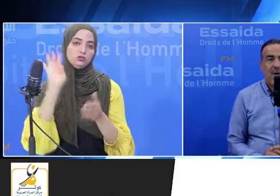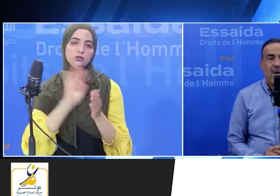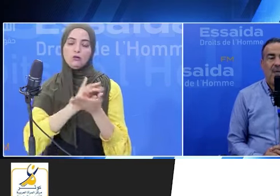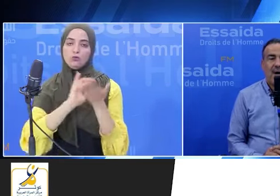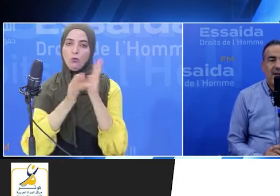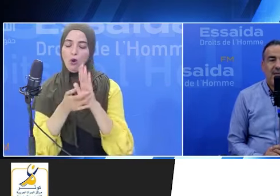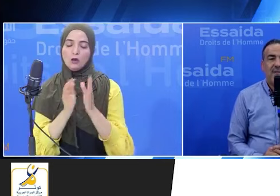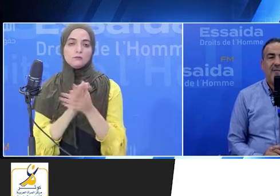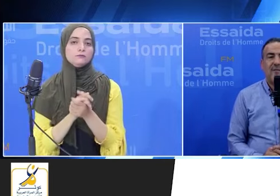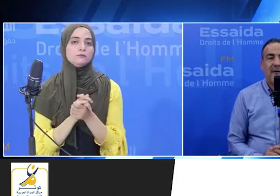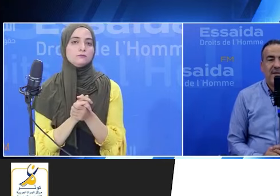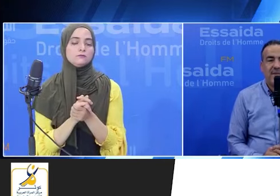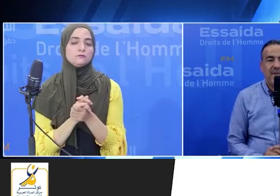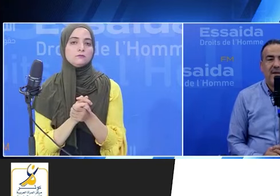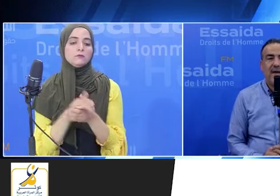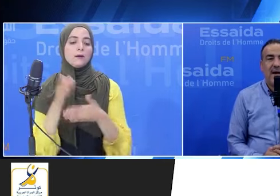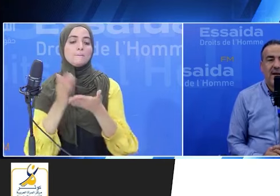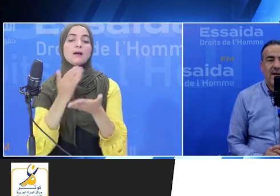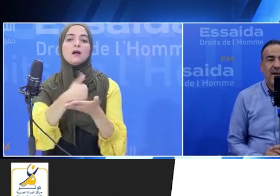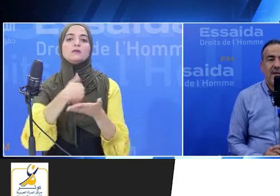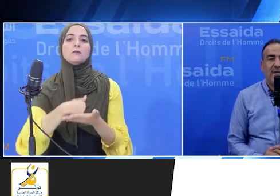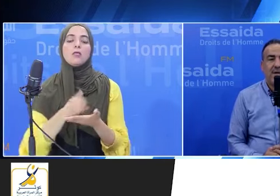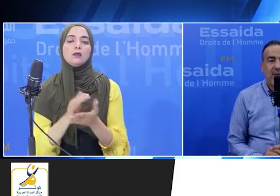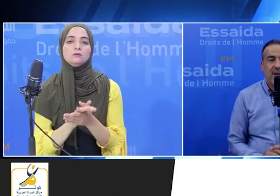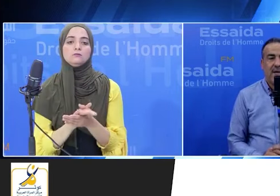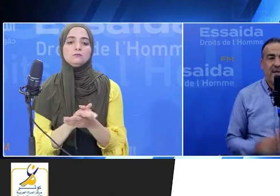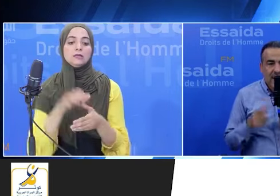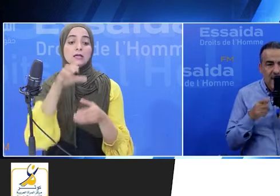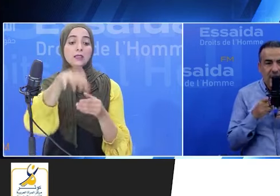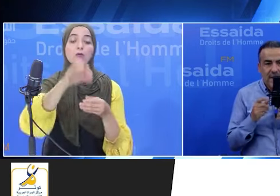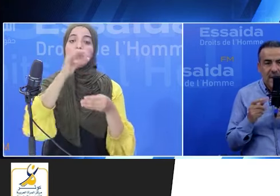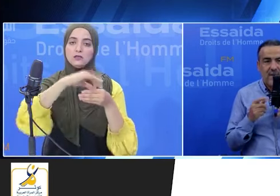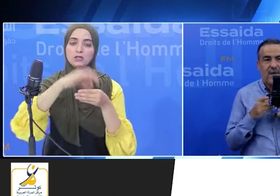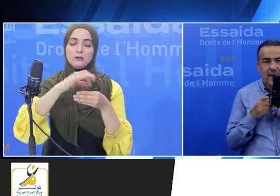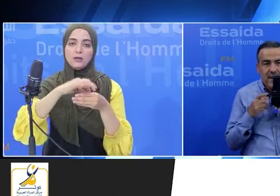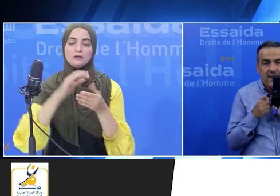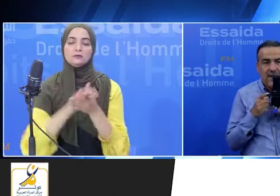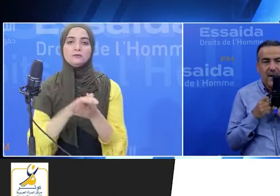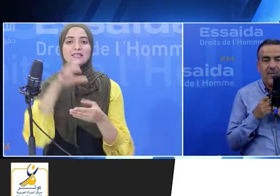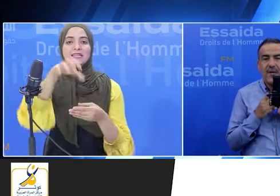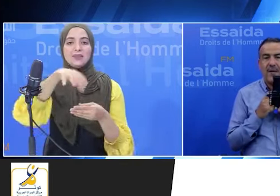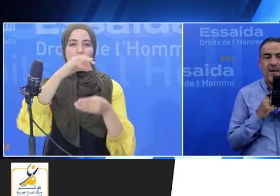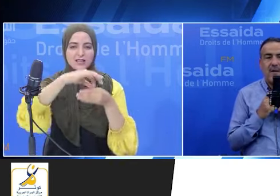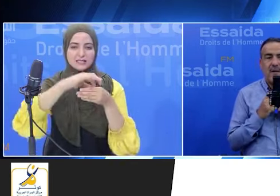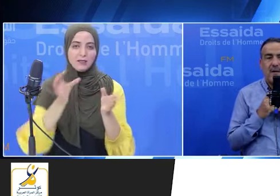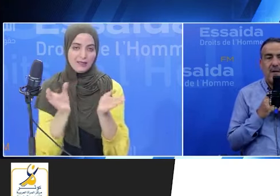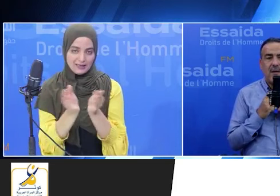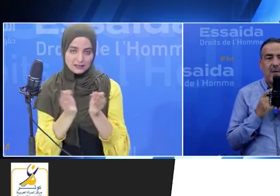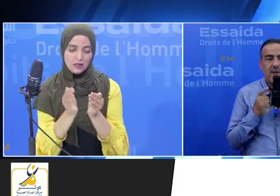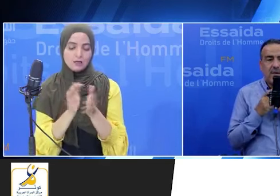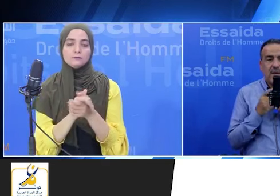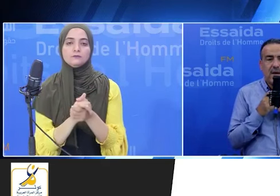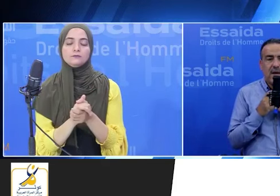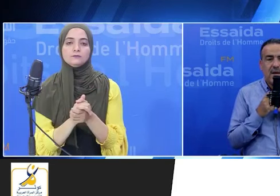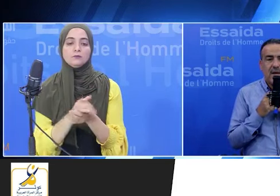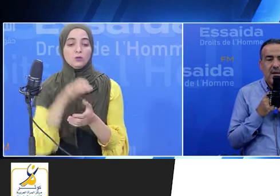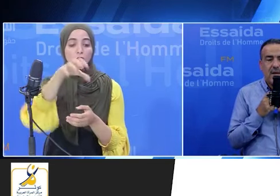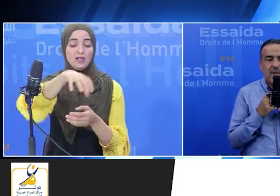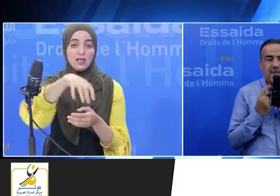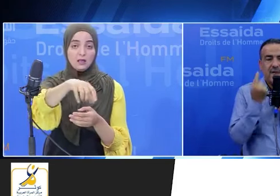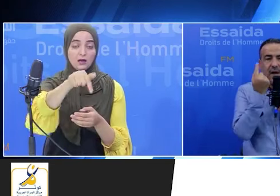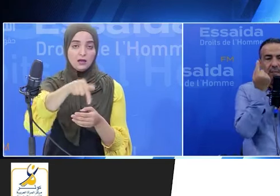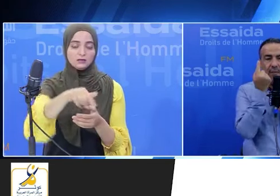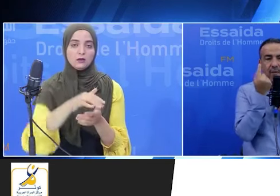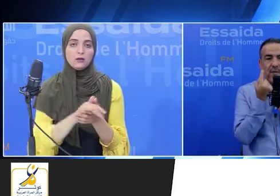وأيضا مقسمين على دوائر انتخابي الدوائر انتخابي وكل دائرة